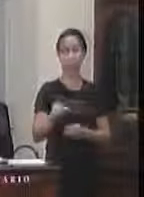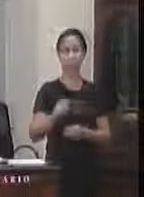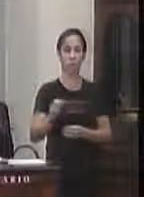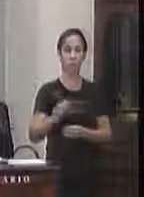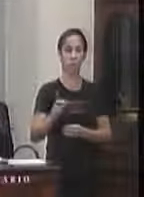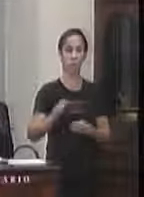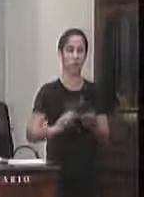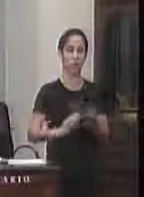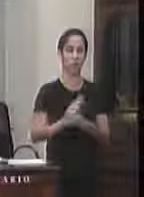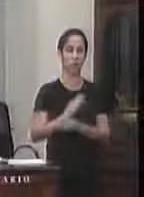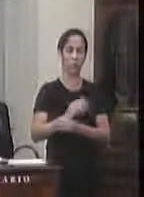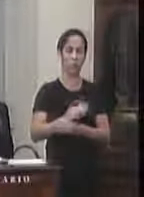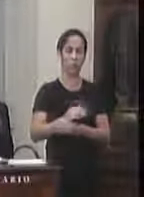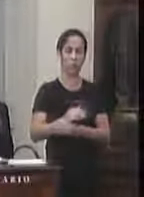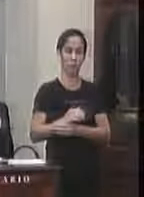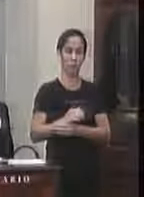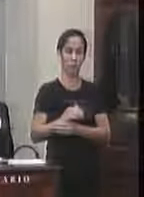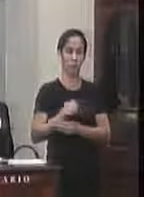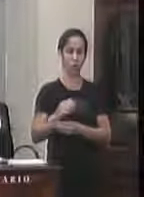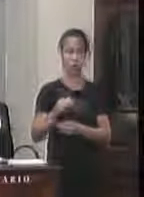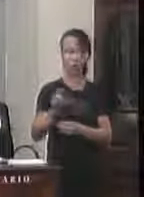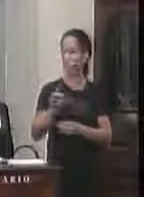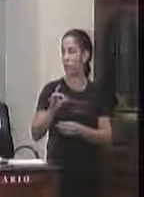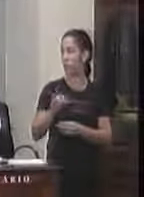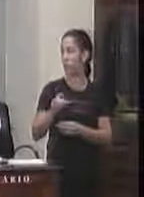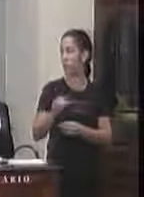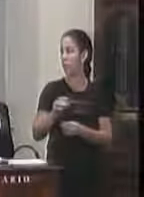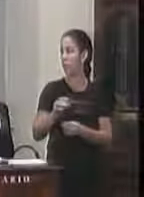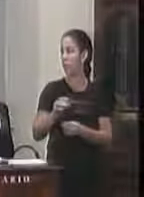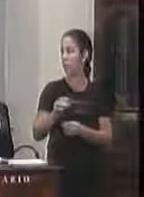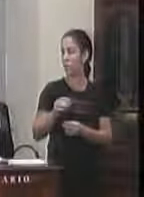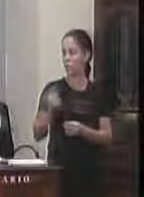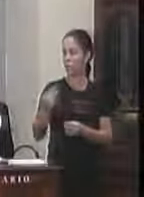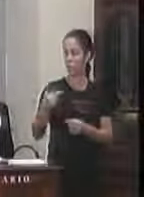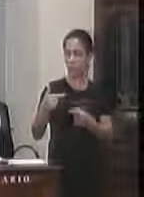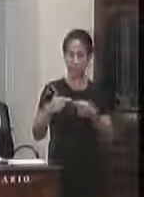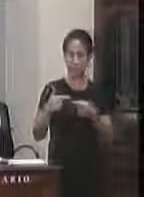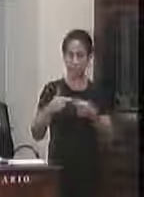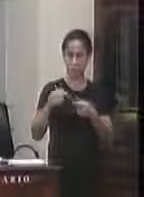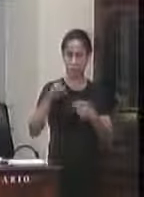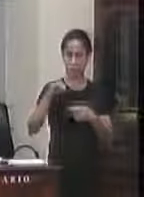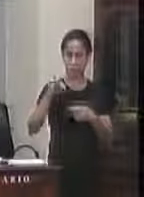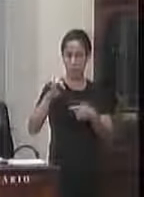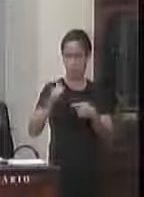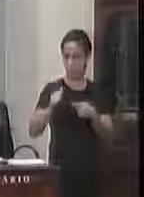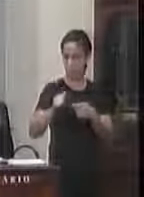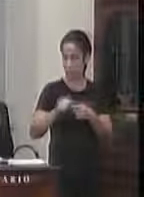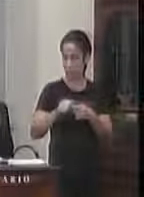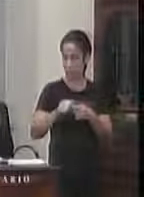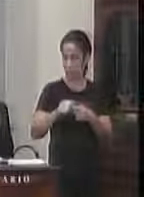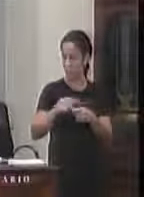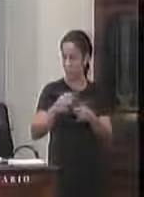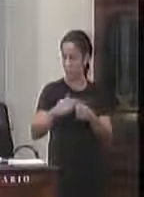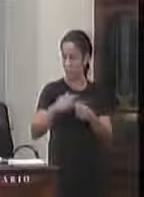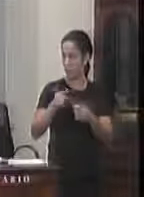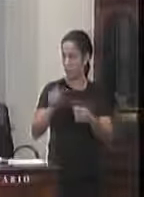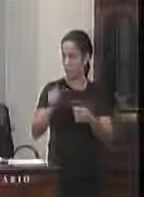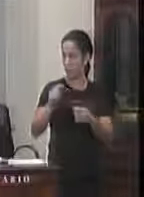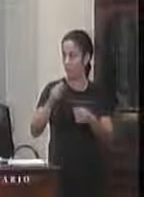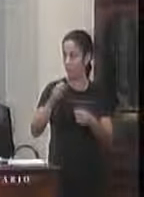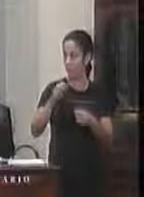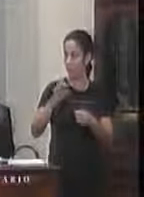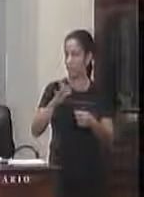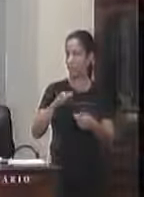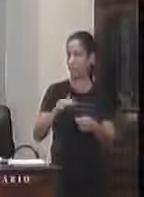Rafael de Oliveira Tavares aprovo isso ó segunda emenda do Parque do Parque da Água Fria do Parque da Água